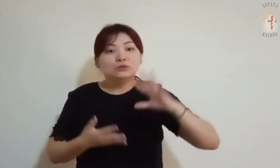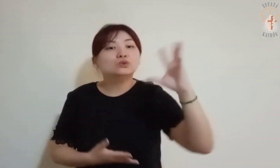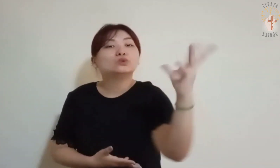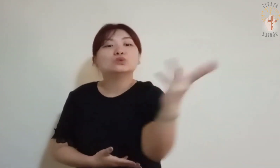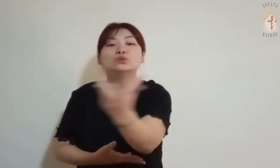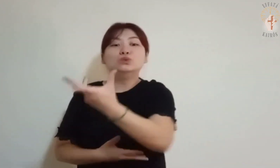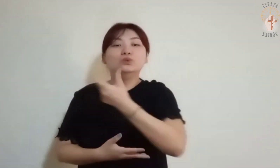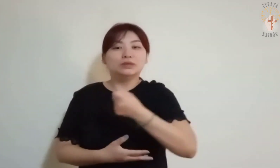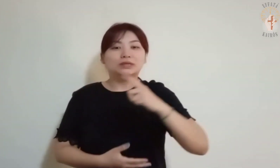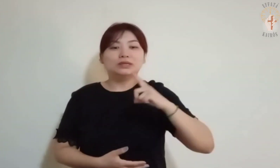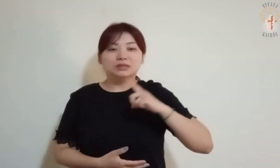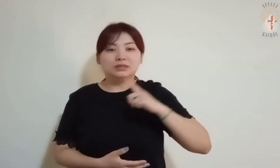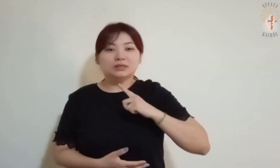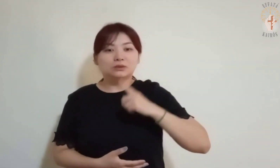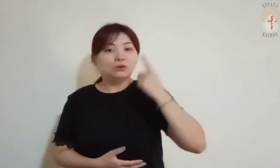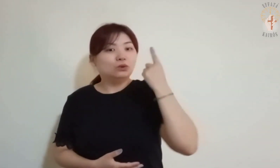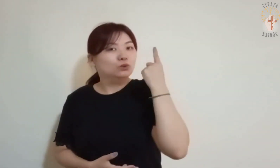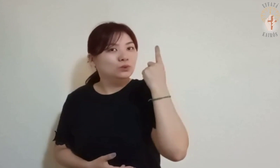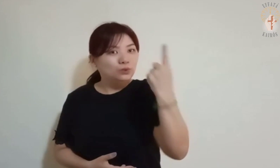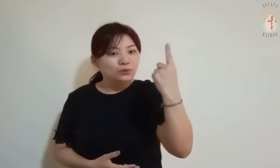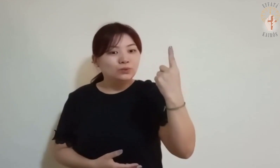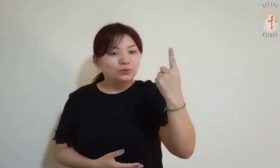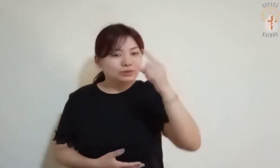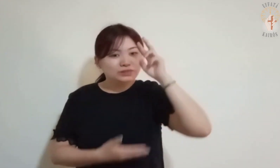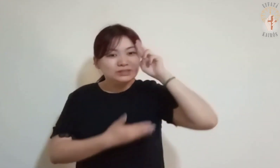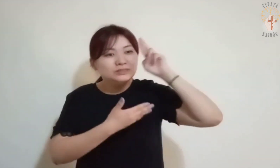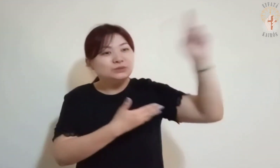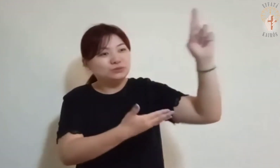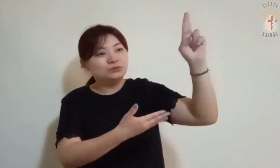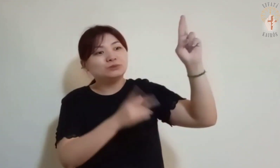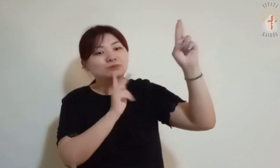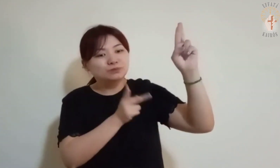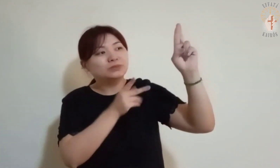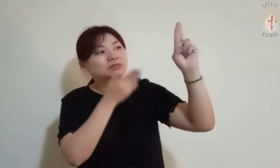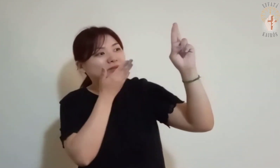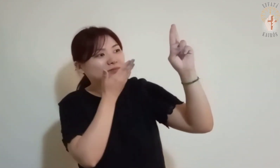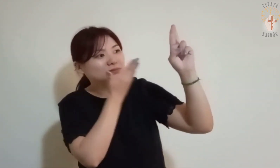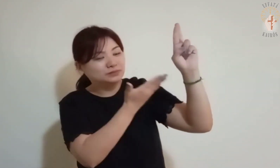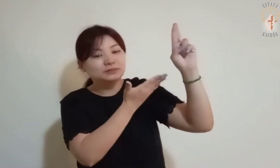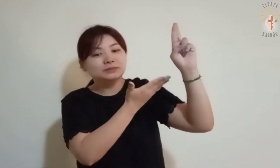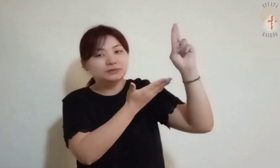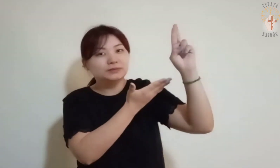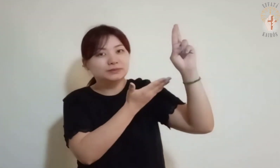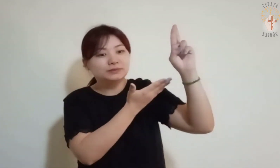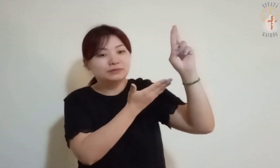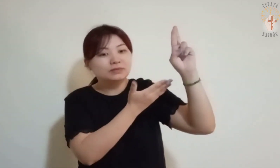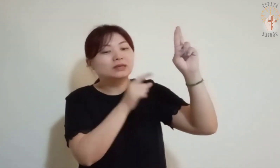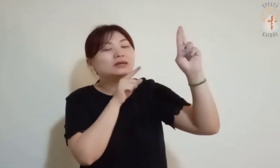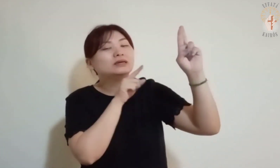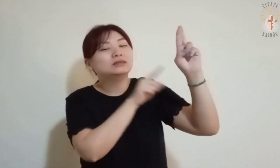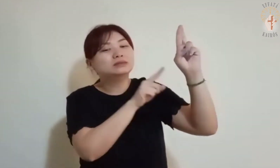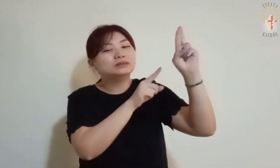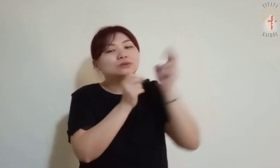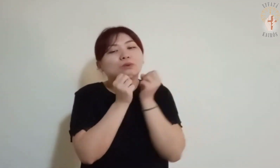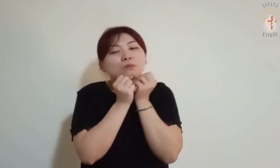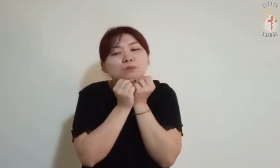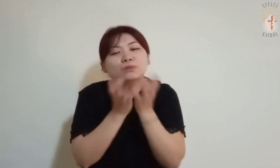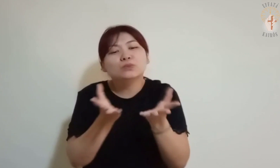Todos têm o mesmo Senhor Que é